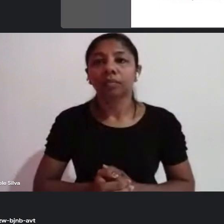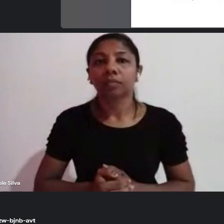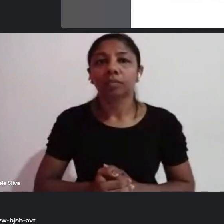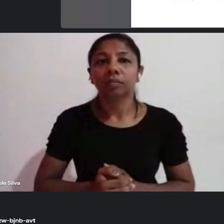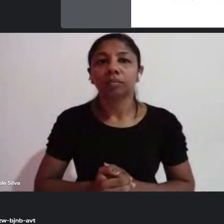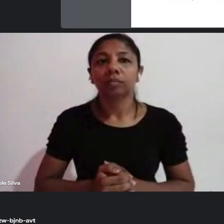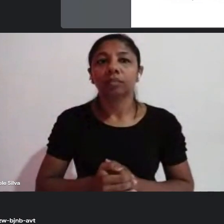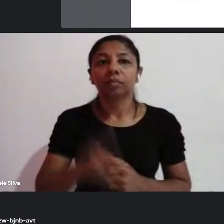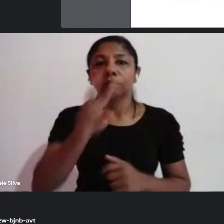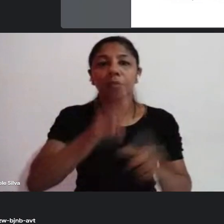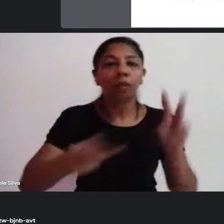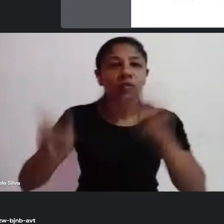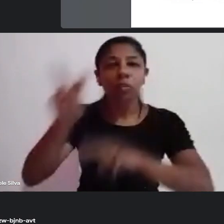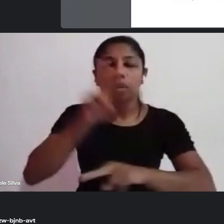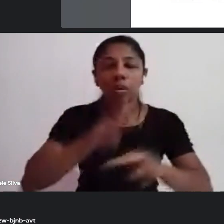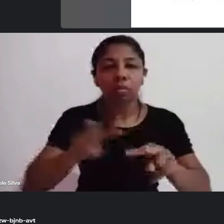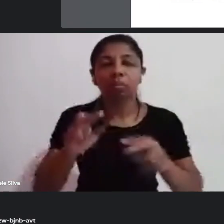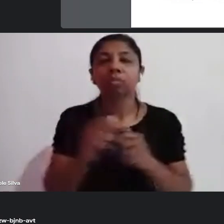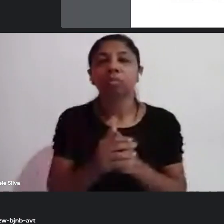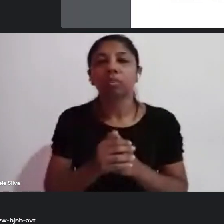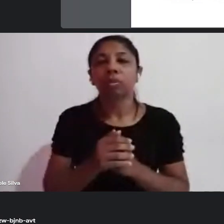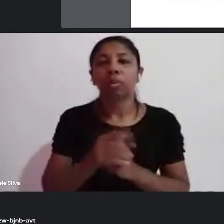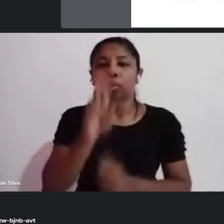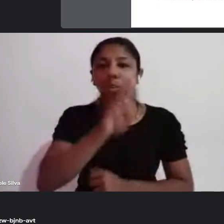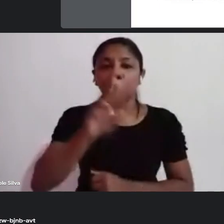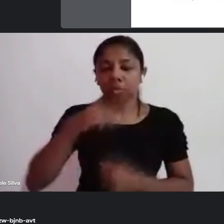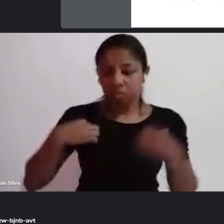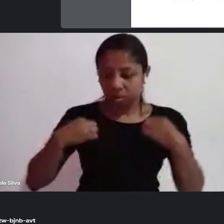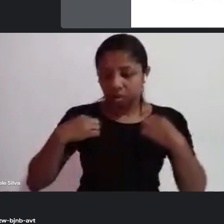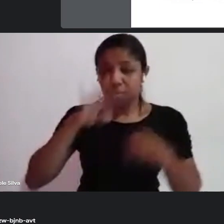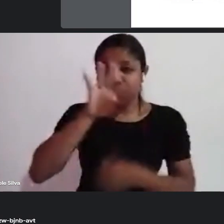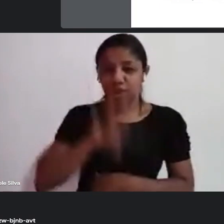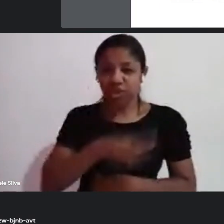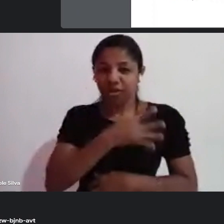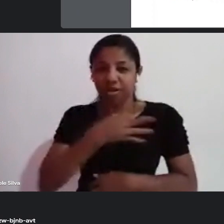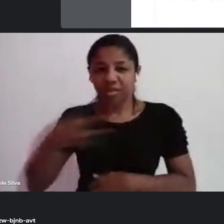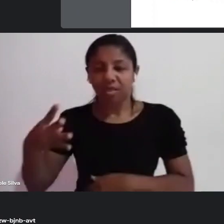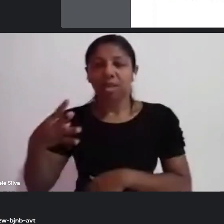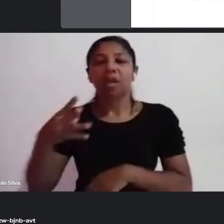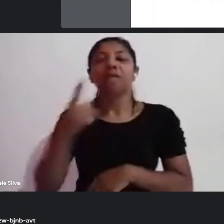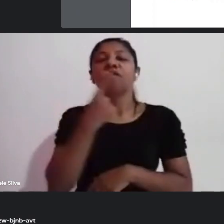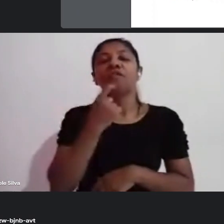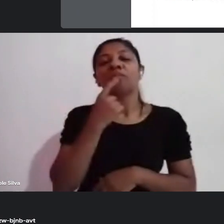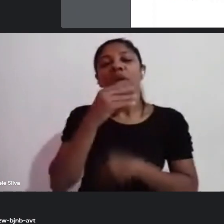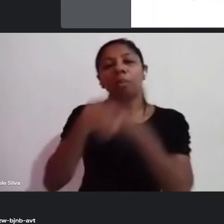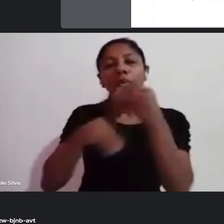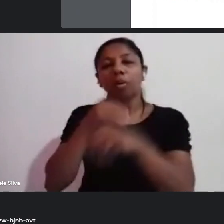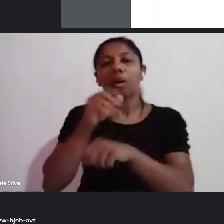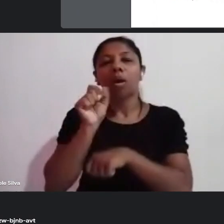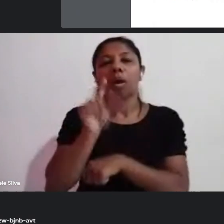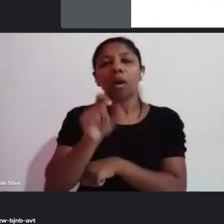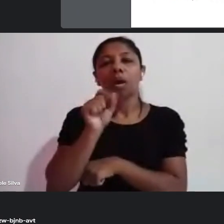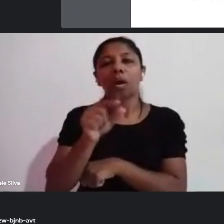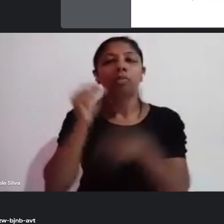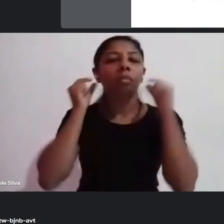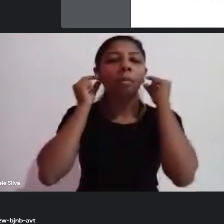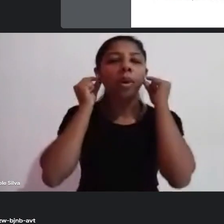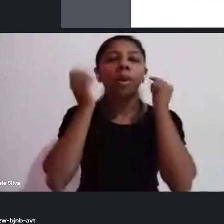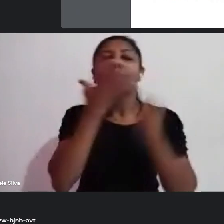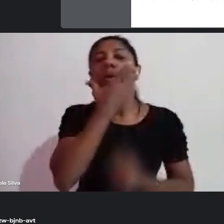do mundo, estou usando uma camisa xadrez, vermelho e azul, usubrimos, barba,